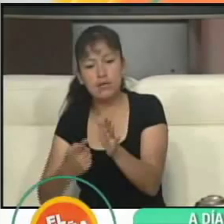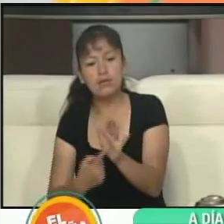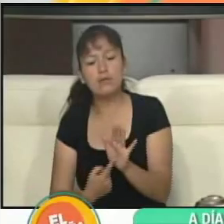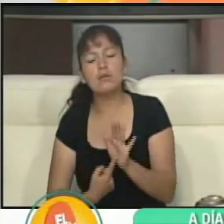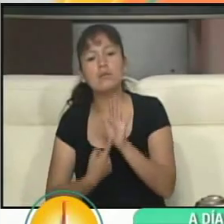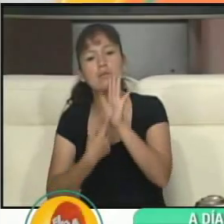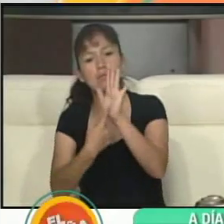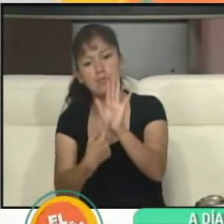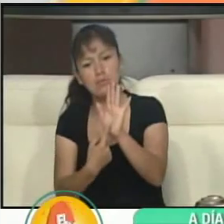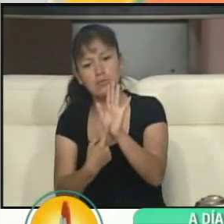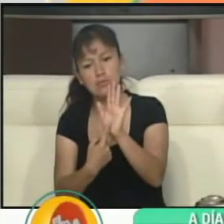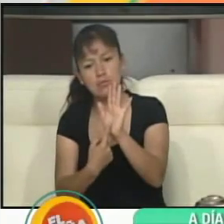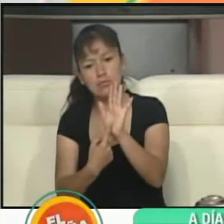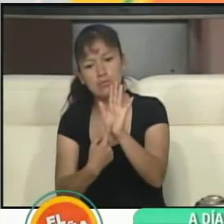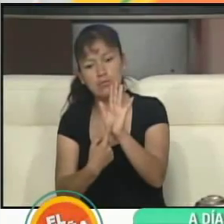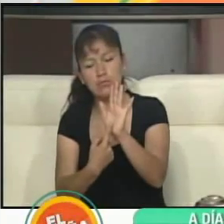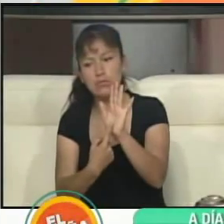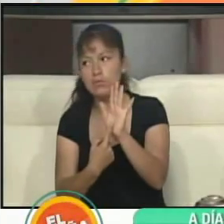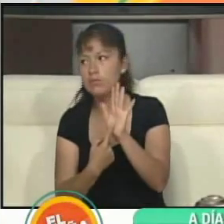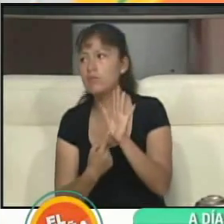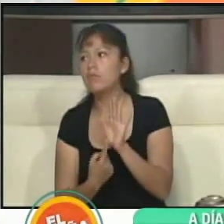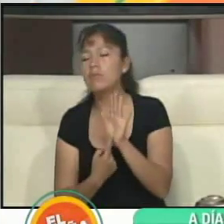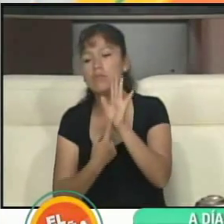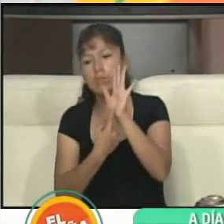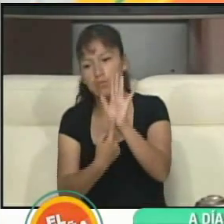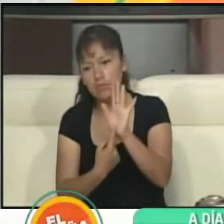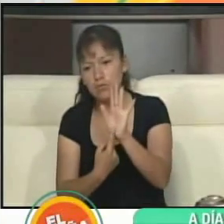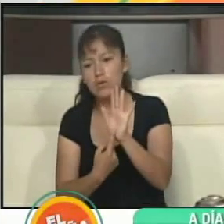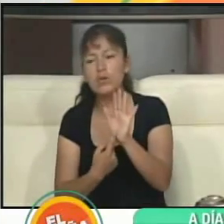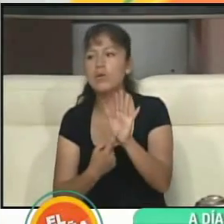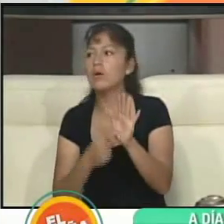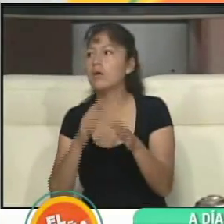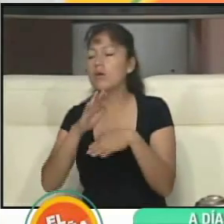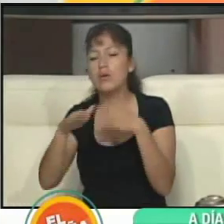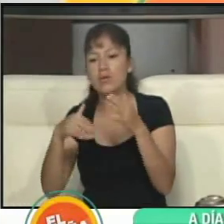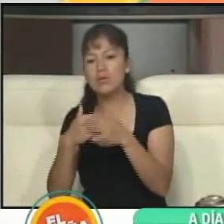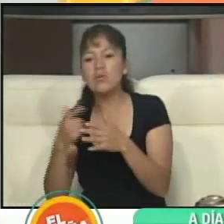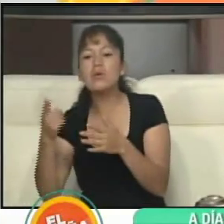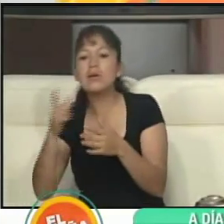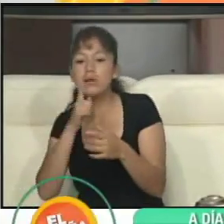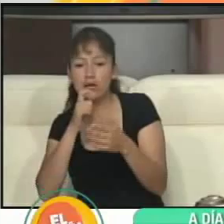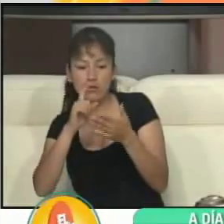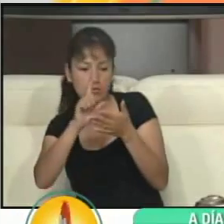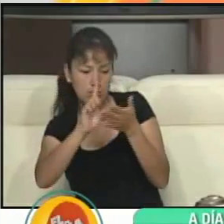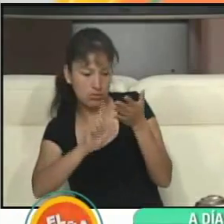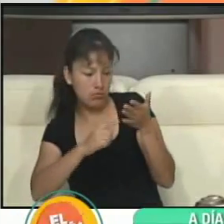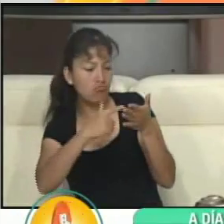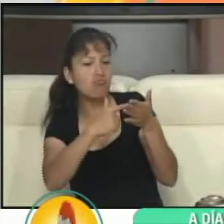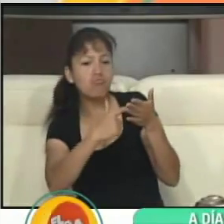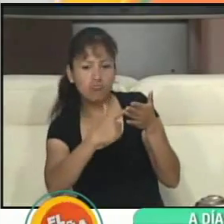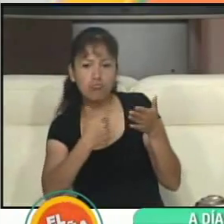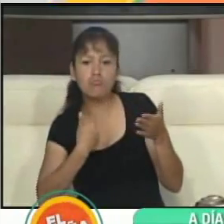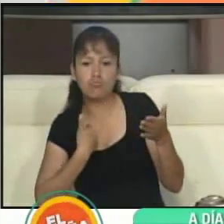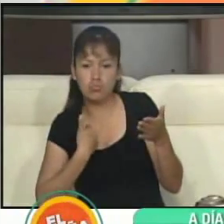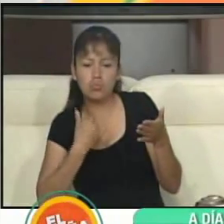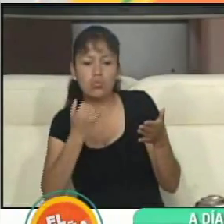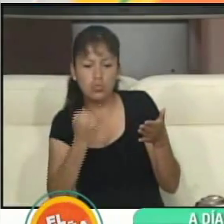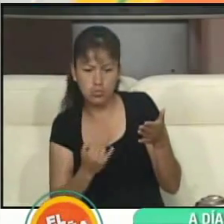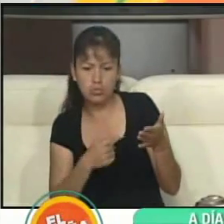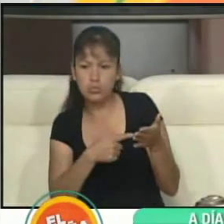que esté en la lista de habilitados e inhabilitados que va a venir de esta manera